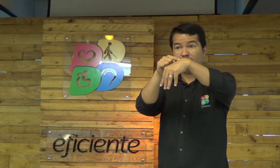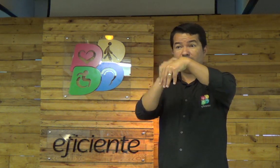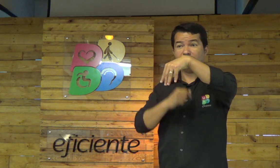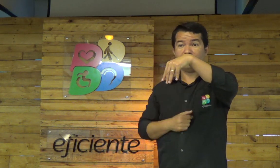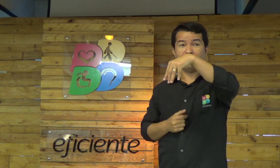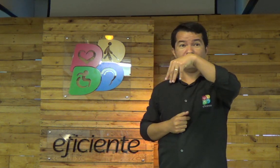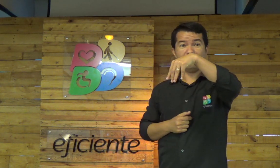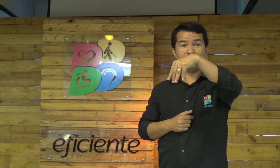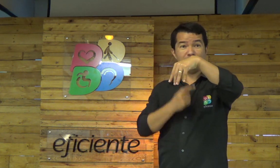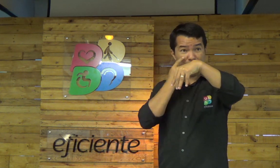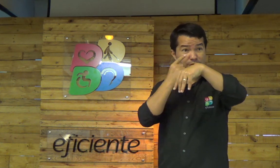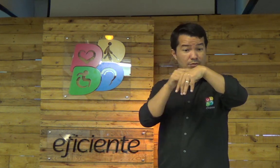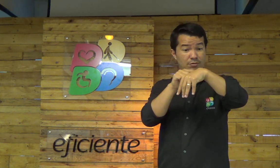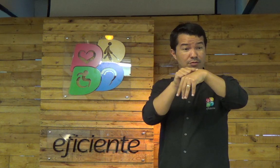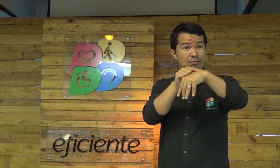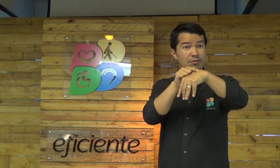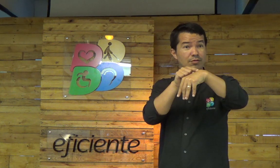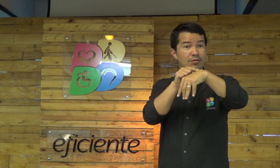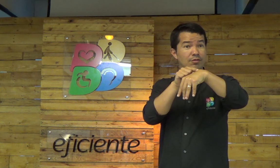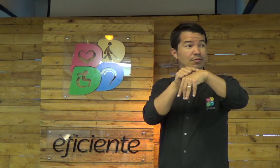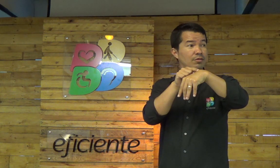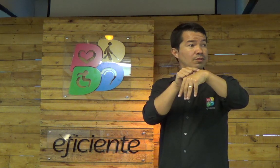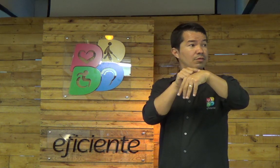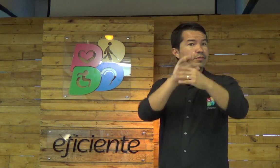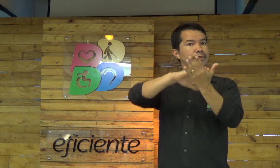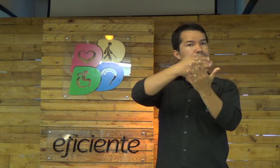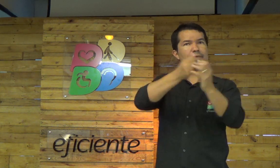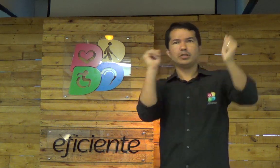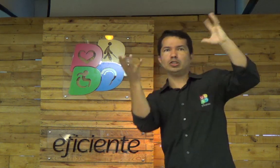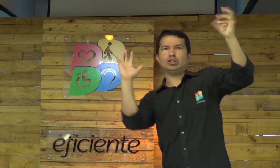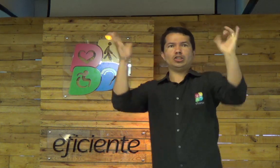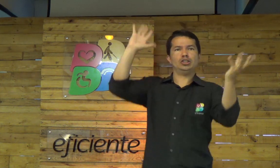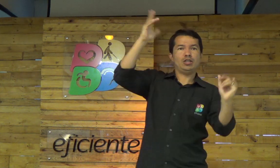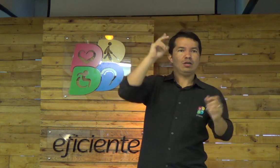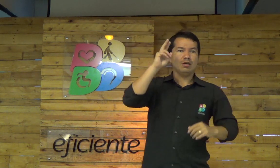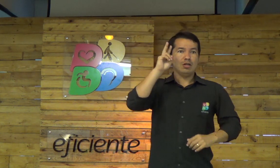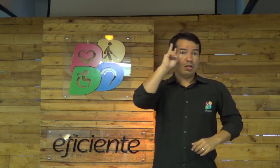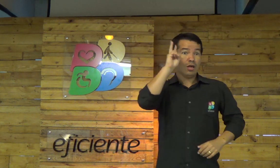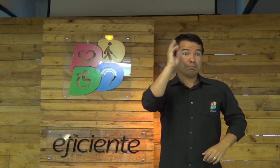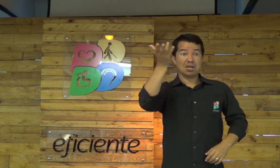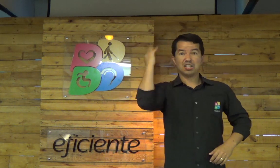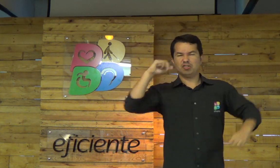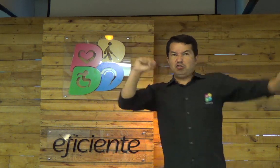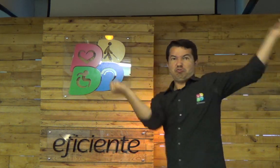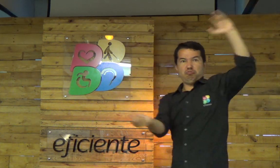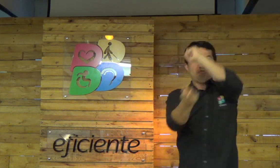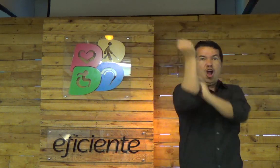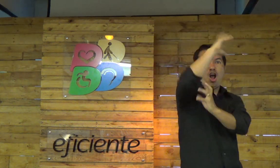Eu, por exemplo, eu já sou velho, olha aqui, de tanto eu interpretar e tal,